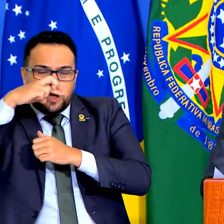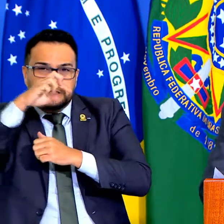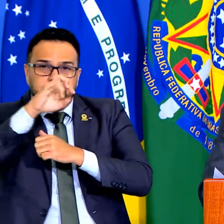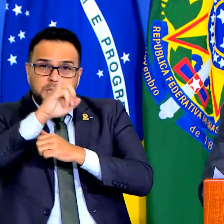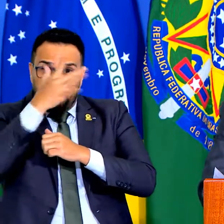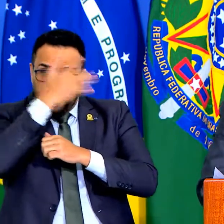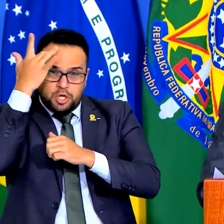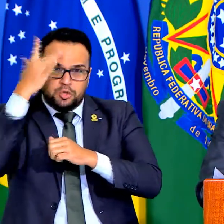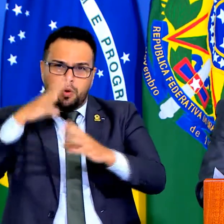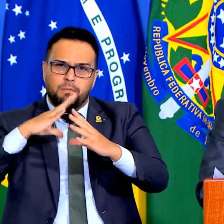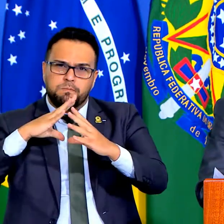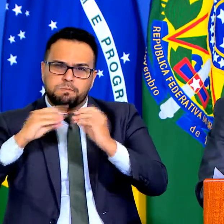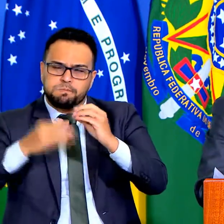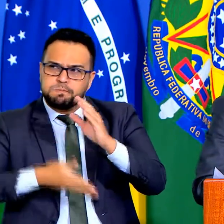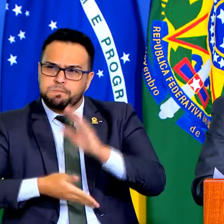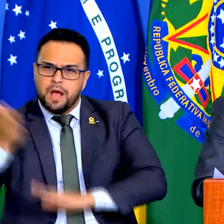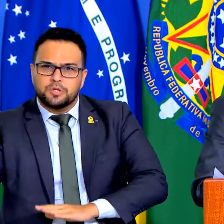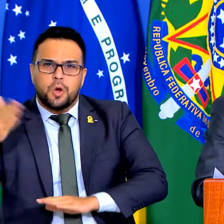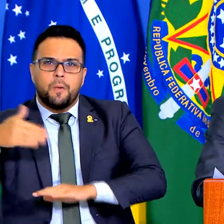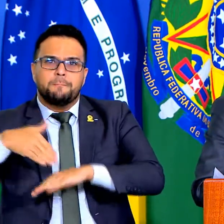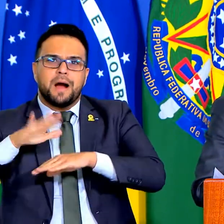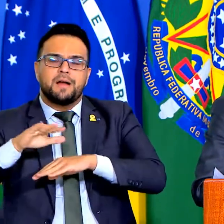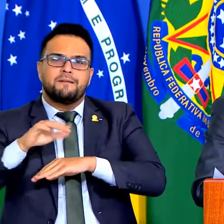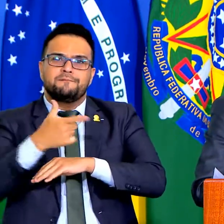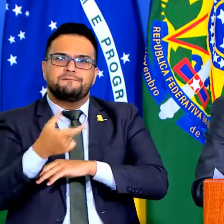40%. Isso acabou.